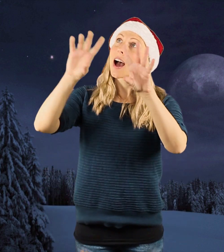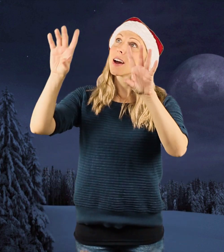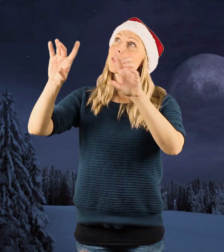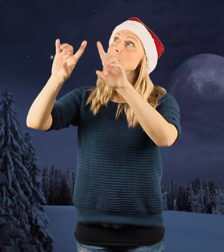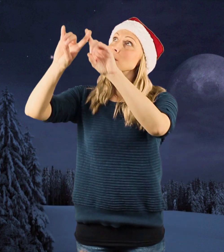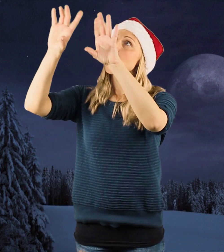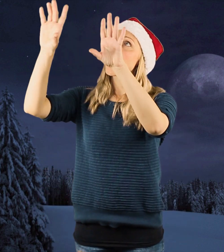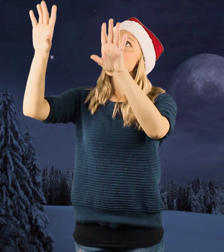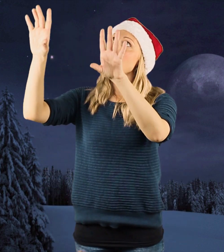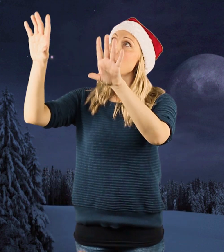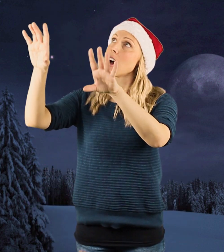Stjärnorna